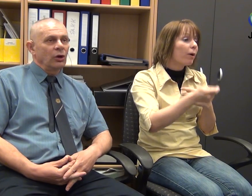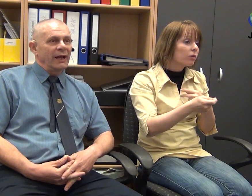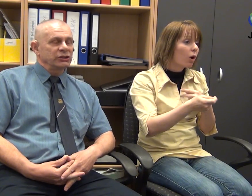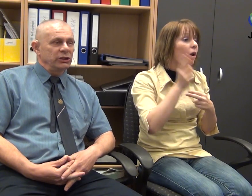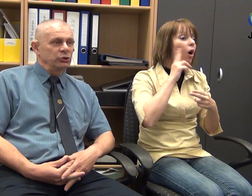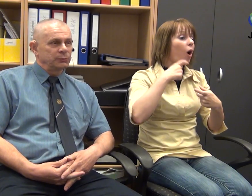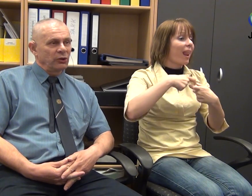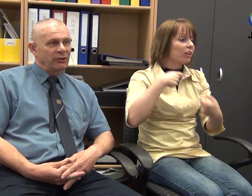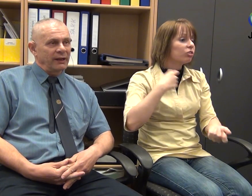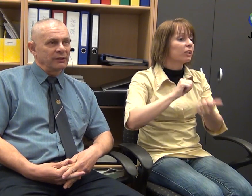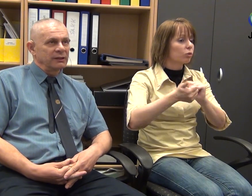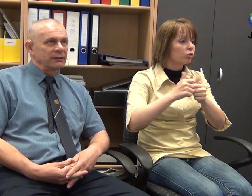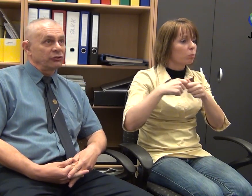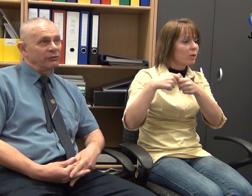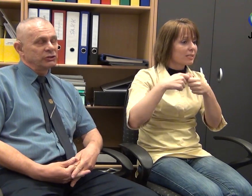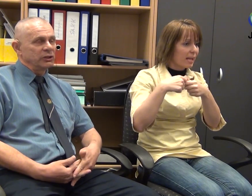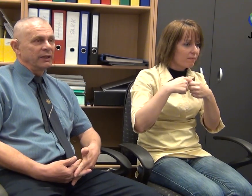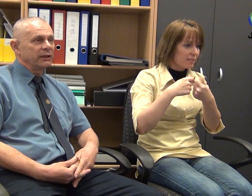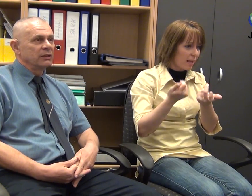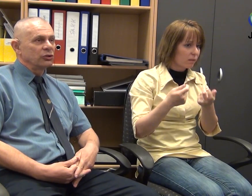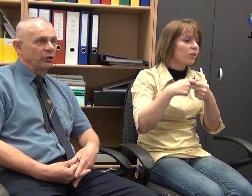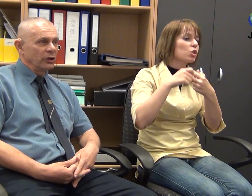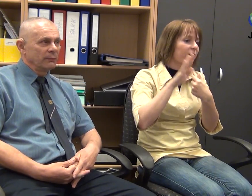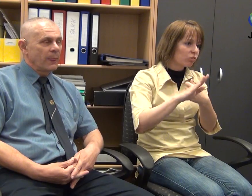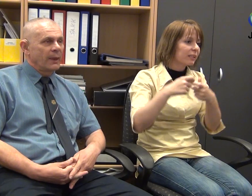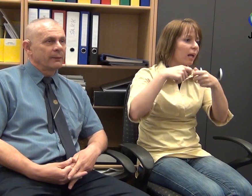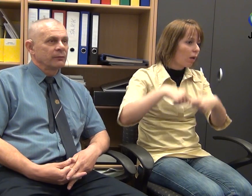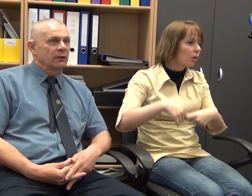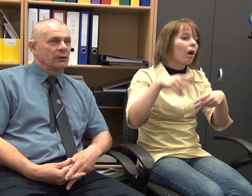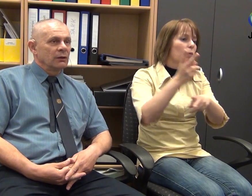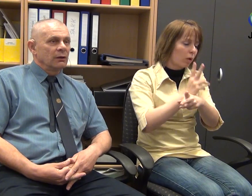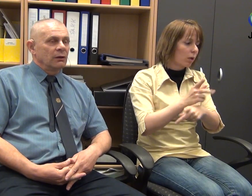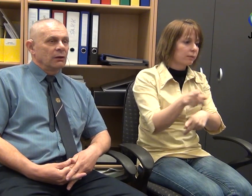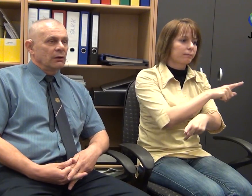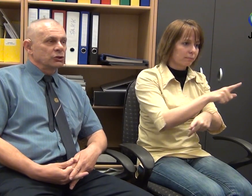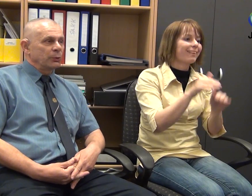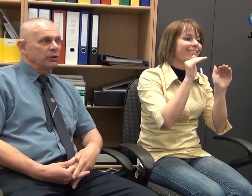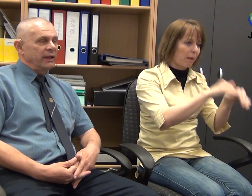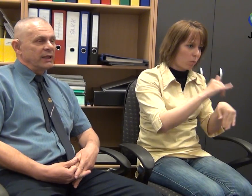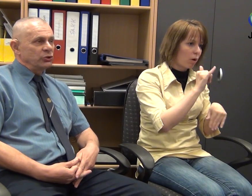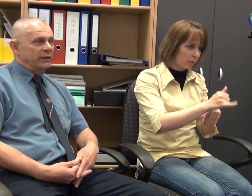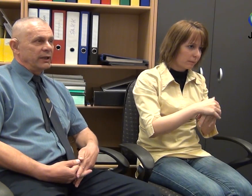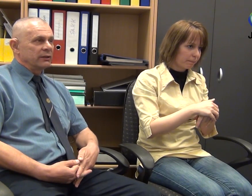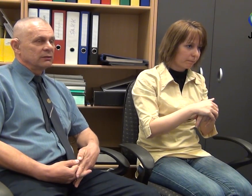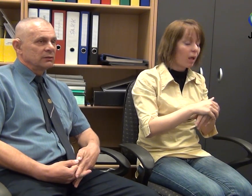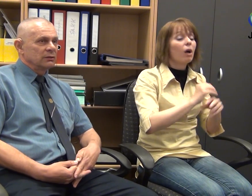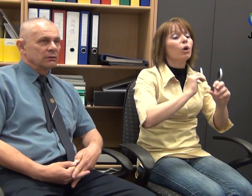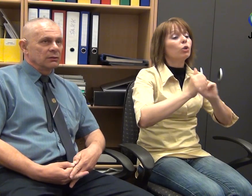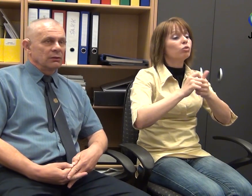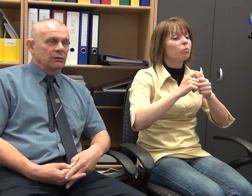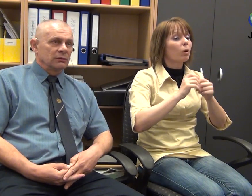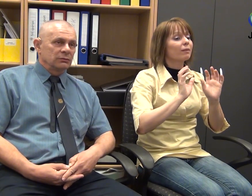Hallássirü Sportszövetségnek tagja. A sportegyesületek